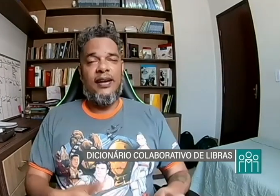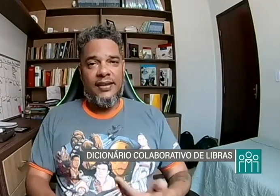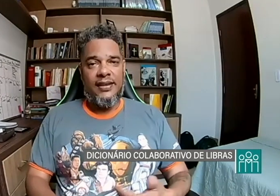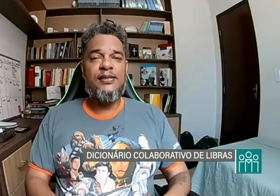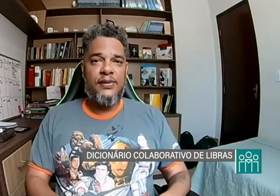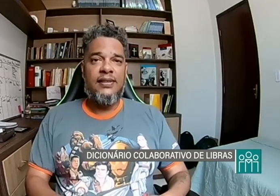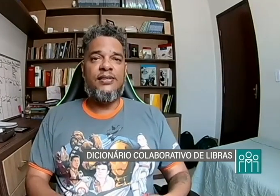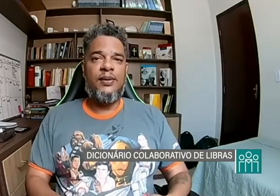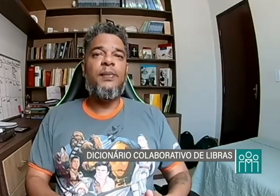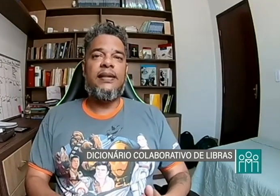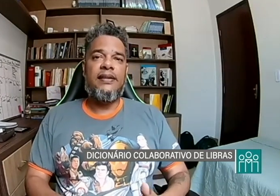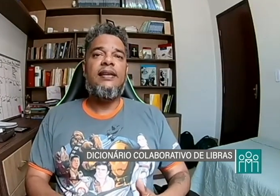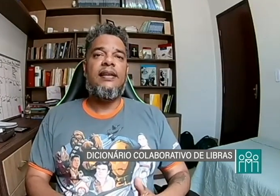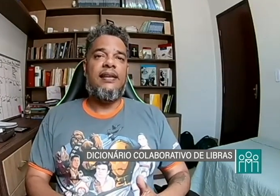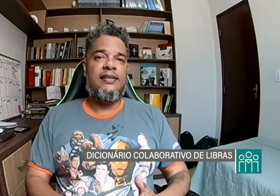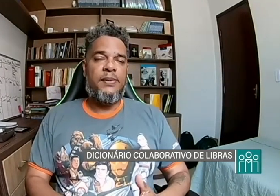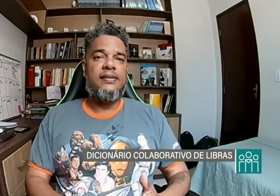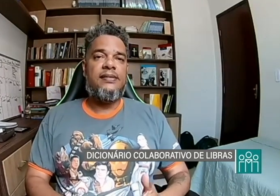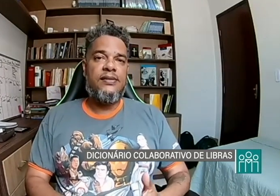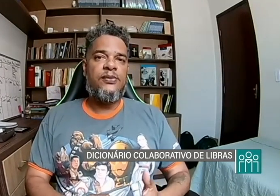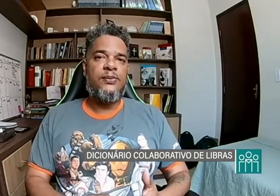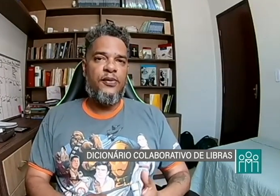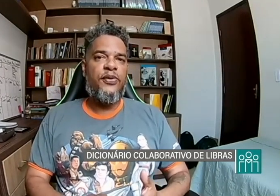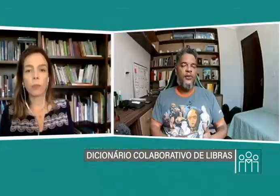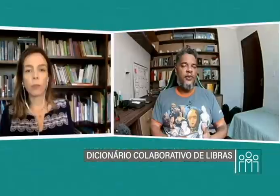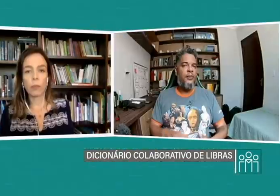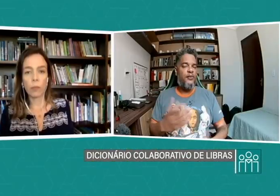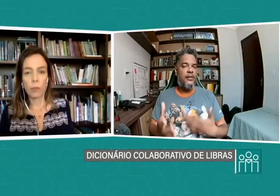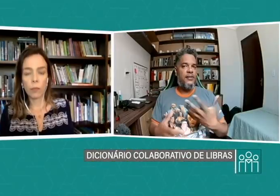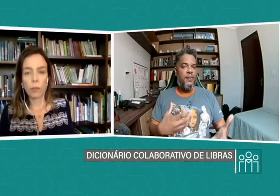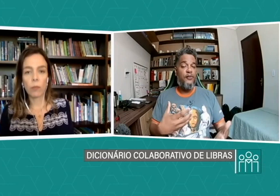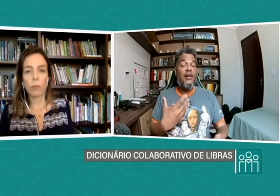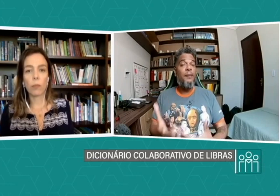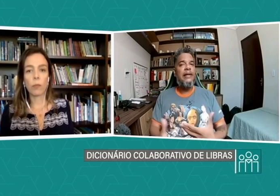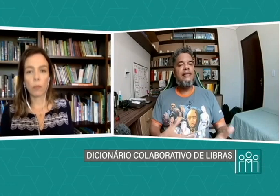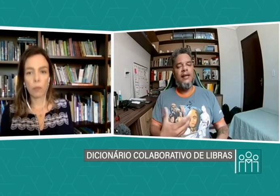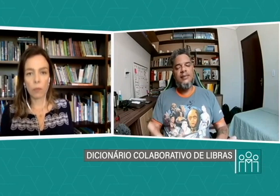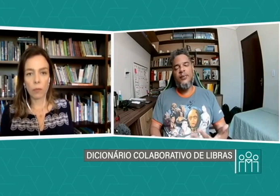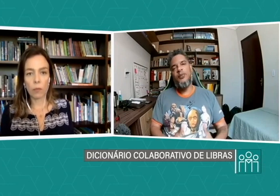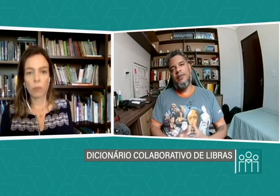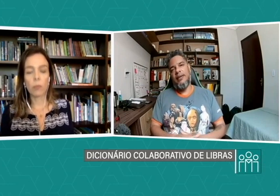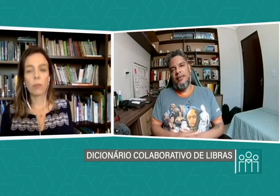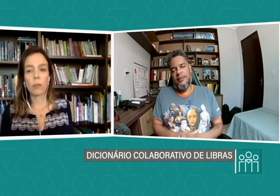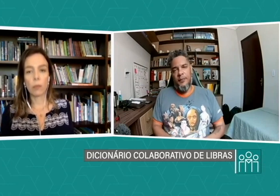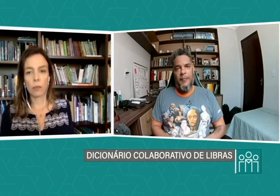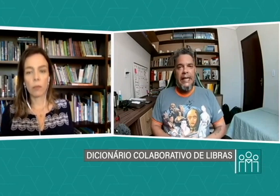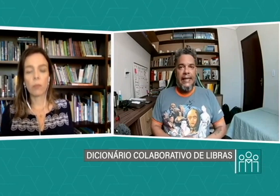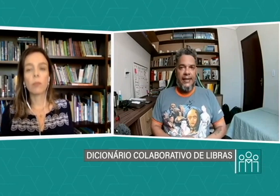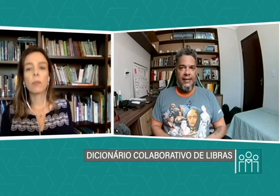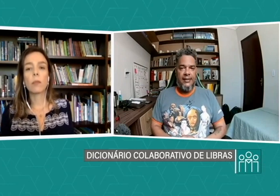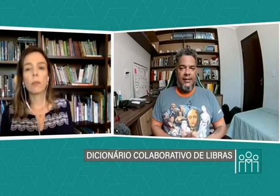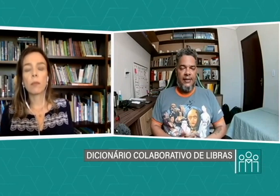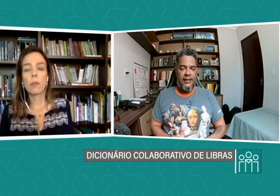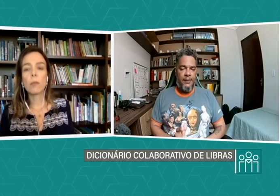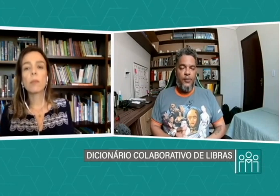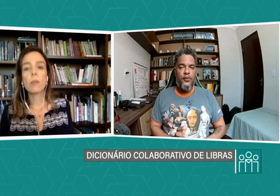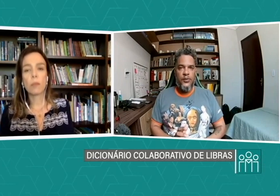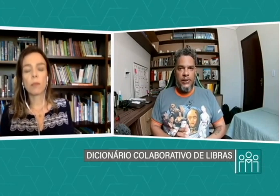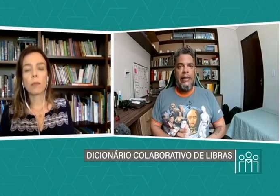em desvantagem também, né? Eles precisam de um profissional para viabilizar essa comunicação entre professor e aluno.